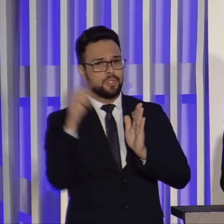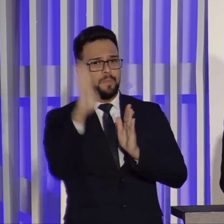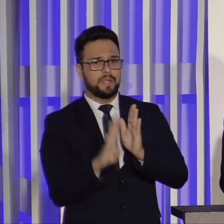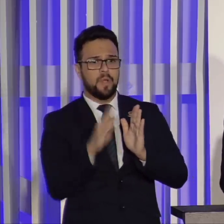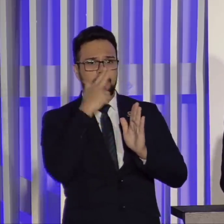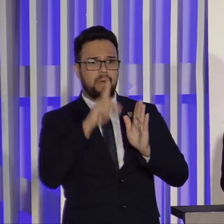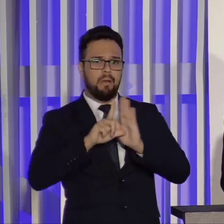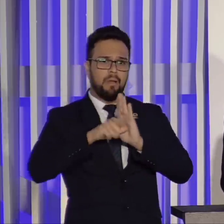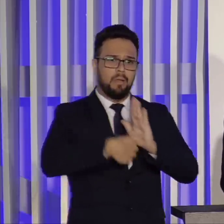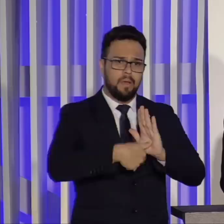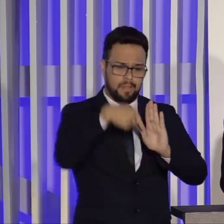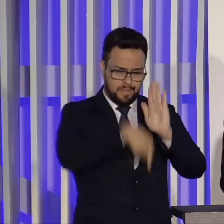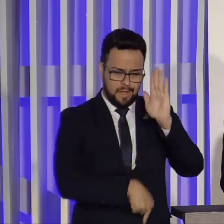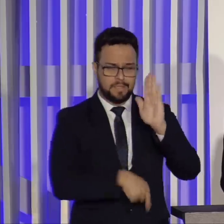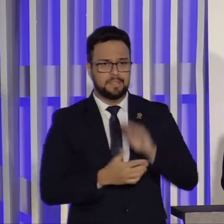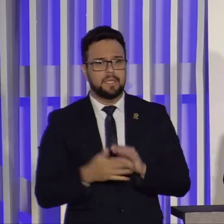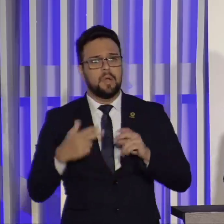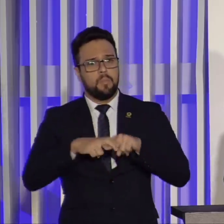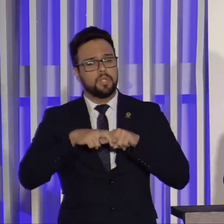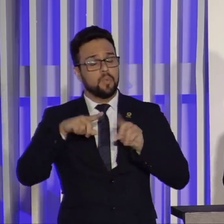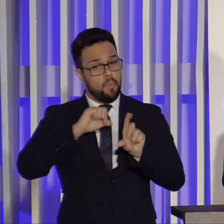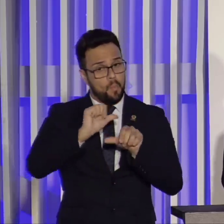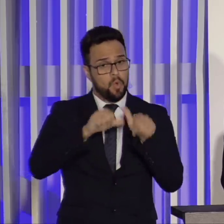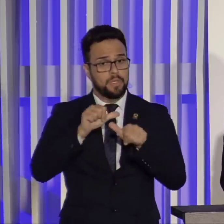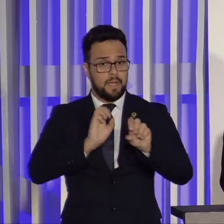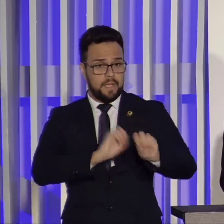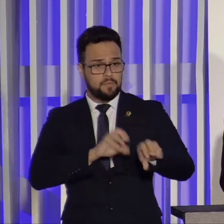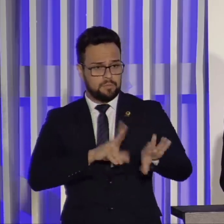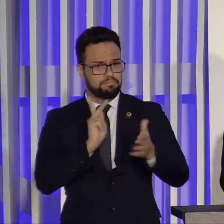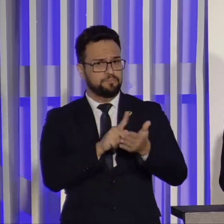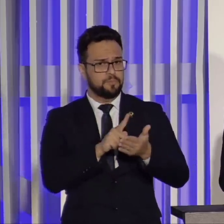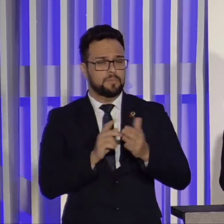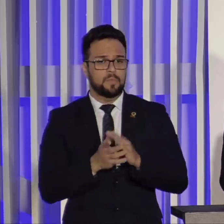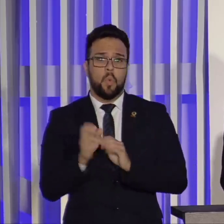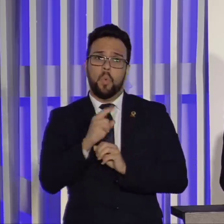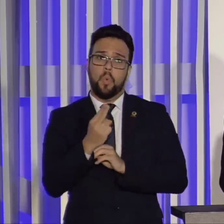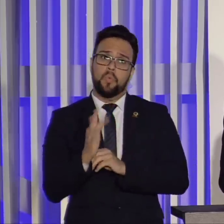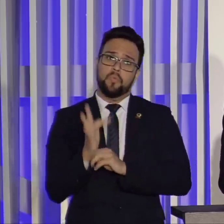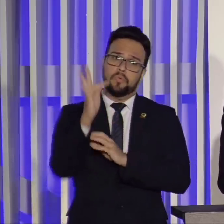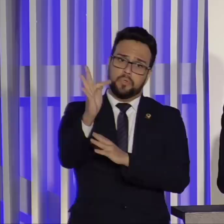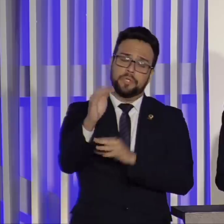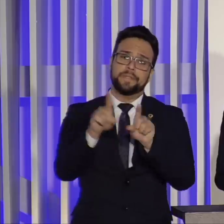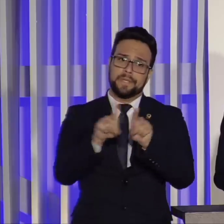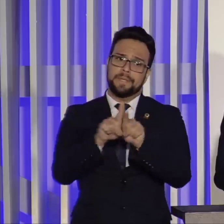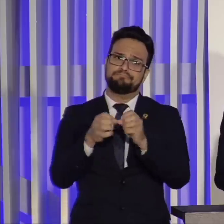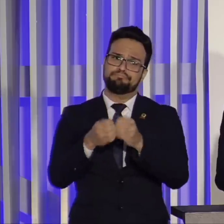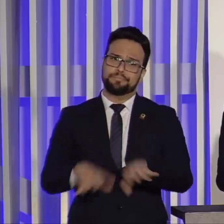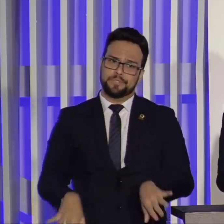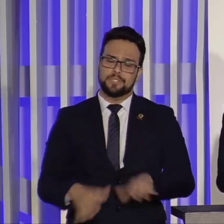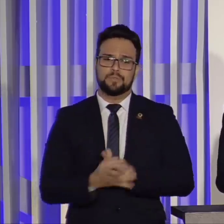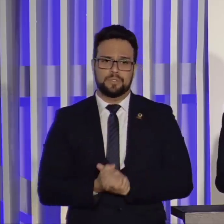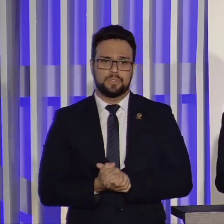Ou nós mudamos de fato, verdade, a educação, ou o nosso futuro também estará comprometido. Aí eu